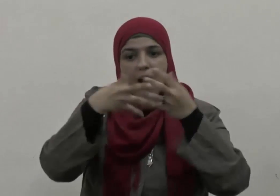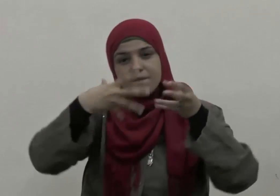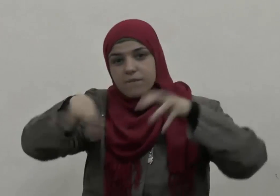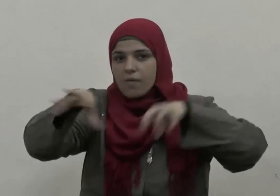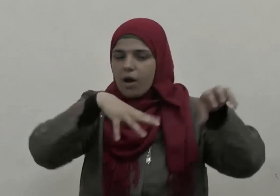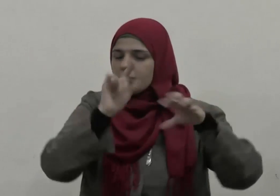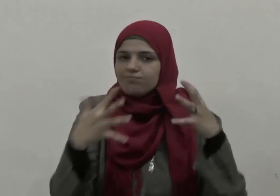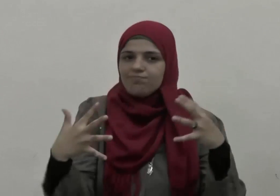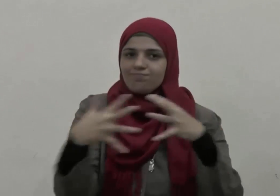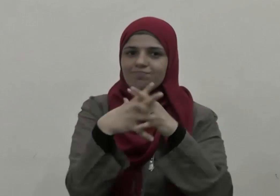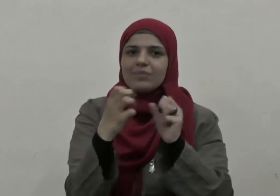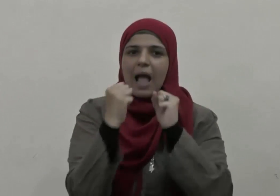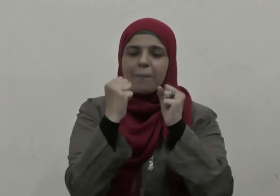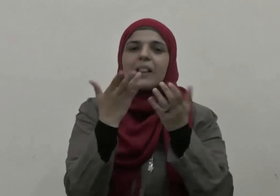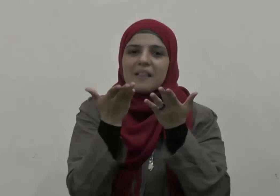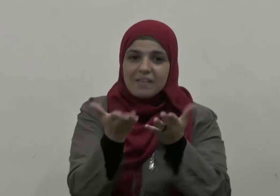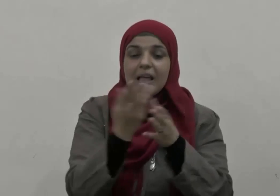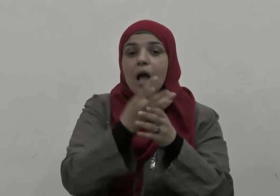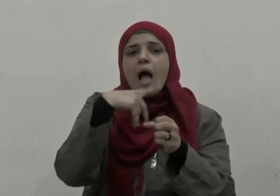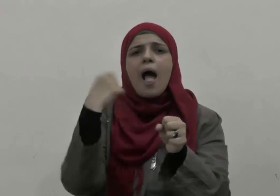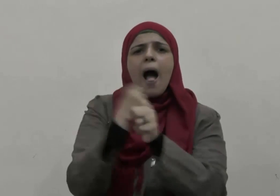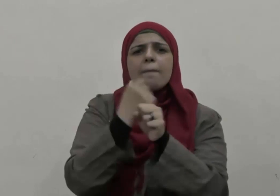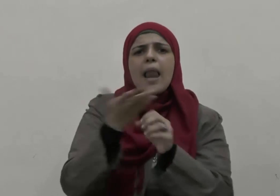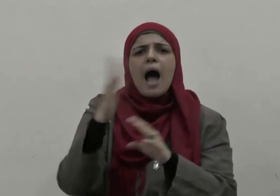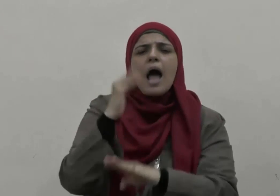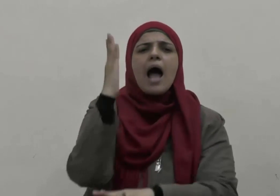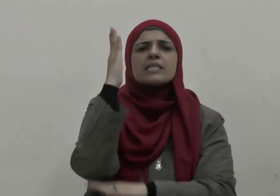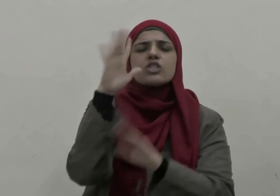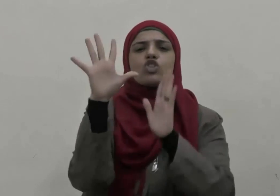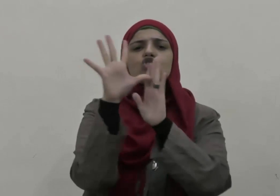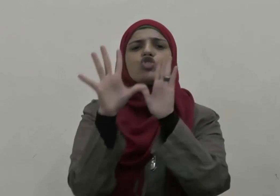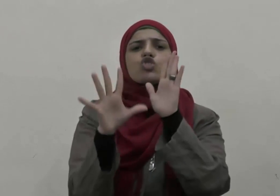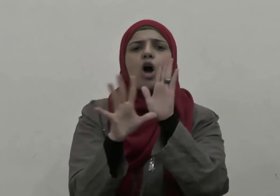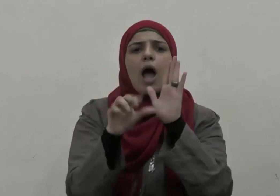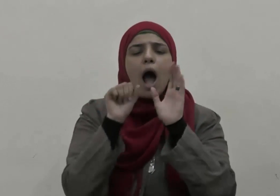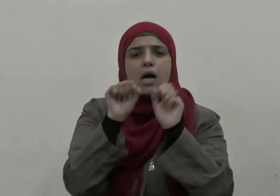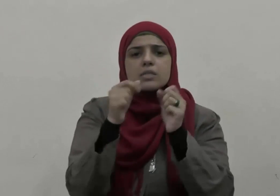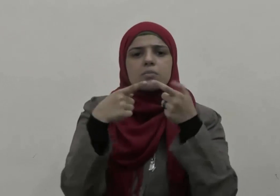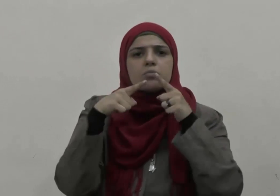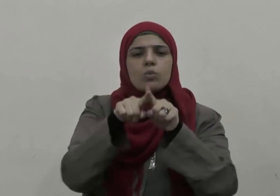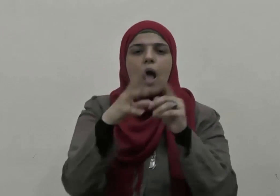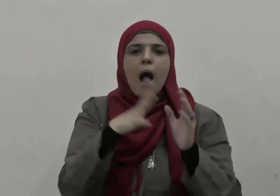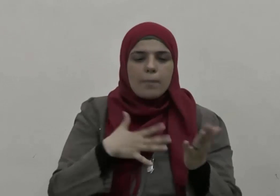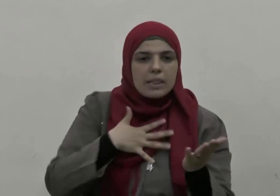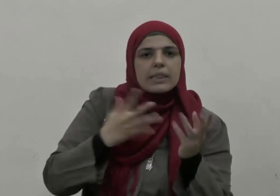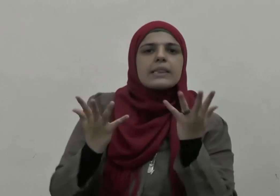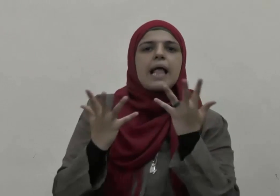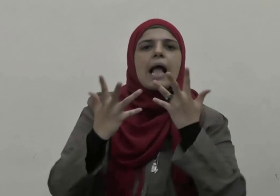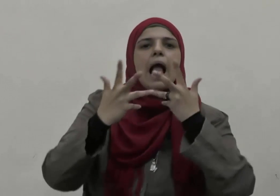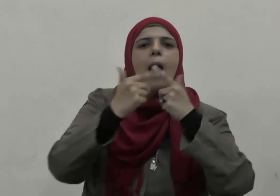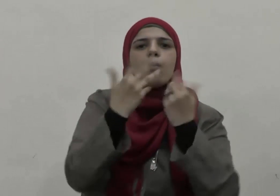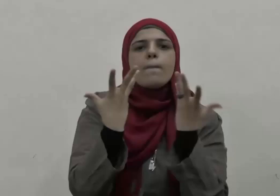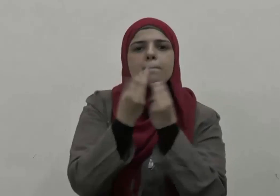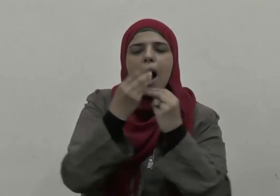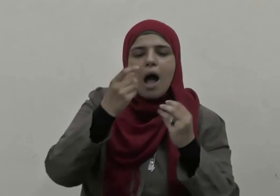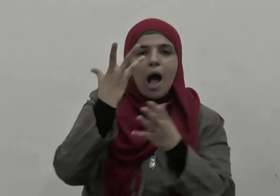يفرق هو الذي يقوم على أسس شرعية كالتكافل بين أبناء